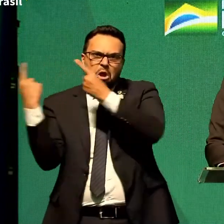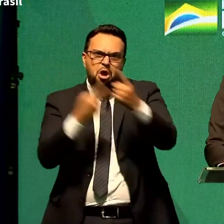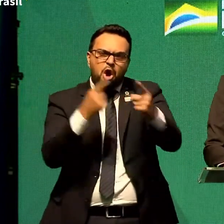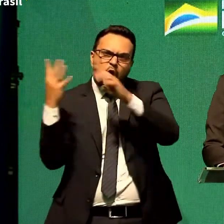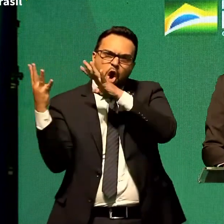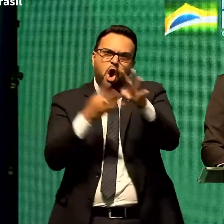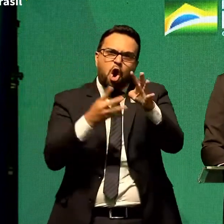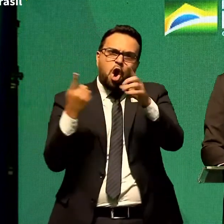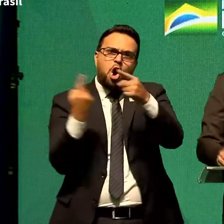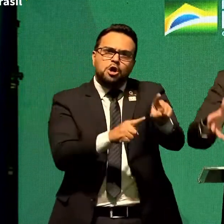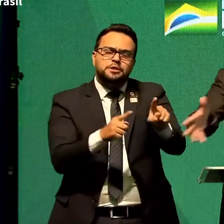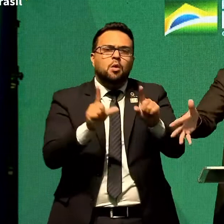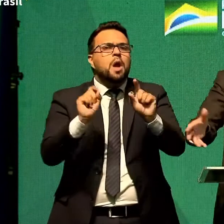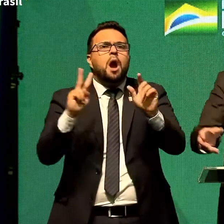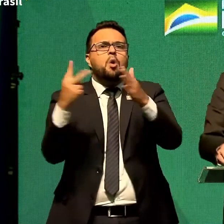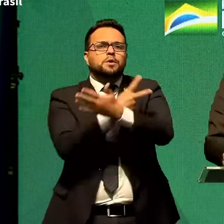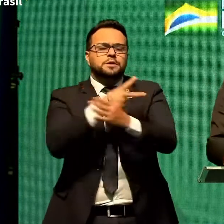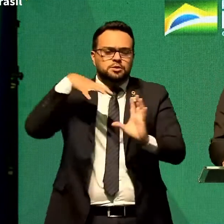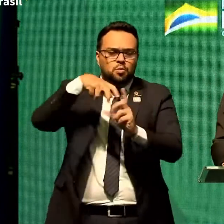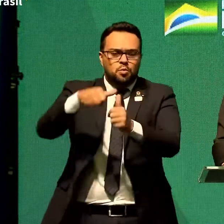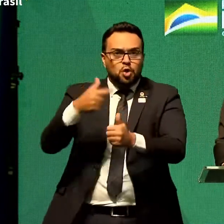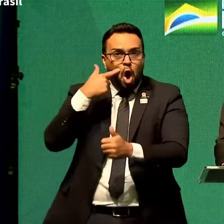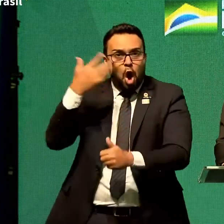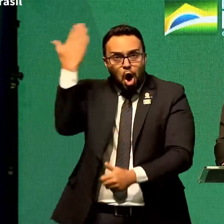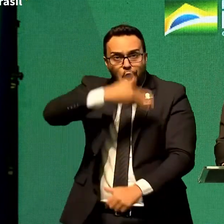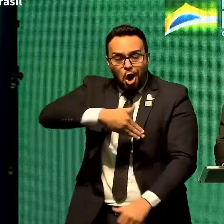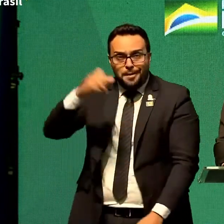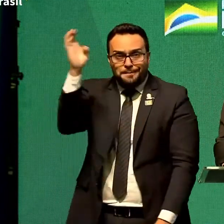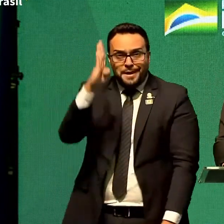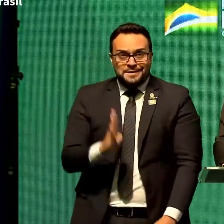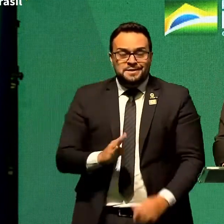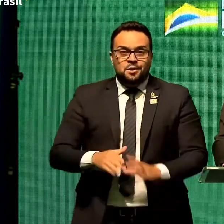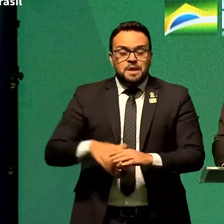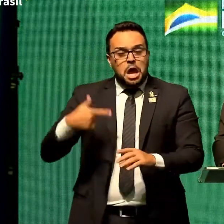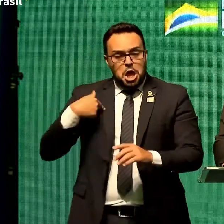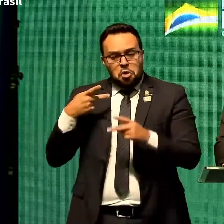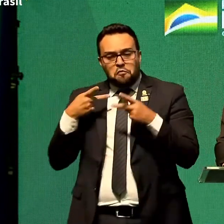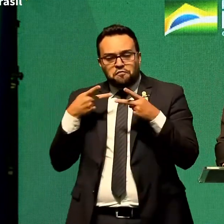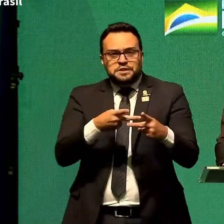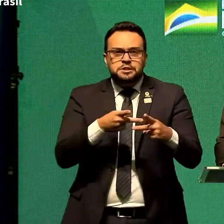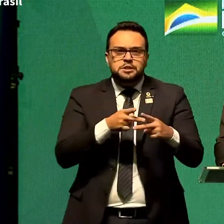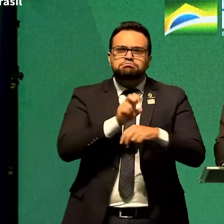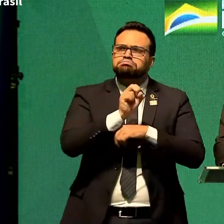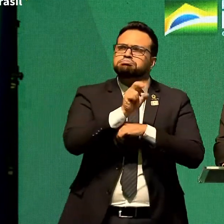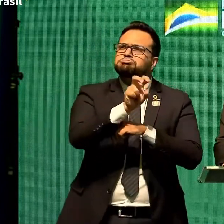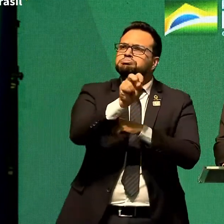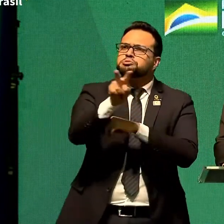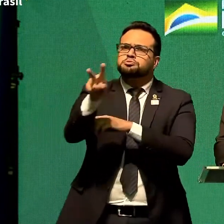O que está acontecendo com o mundo? Olha o Brasil! Eu visito comunidades.